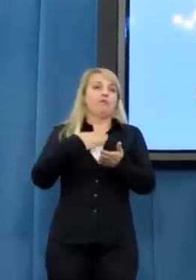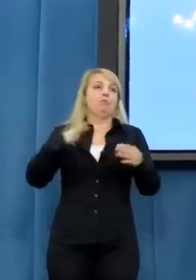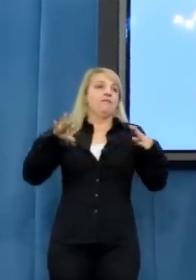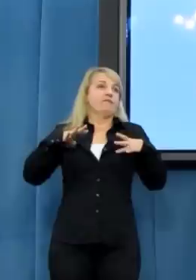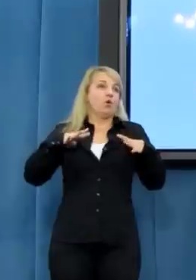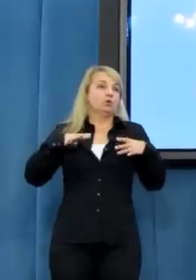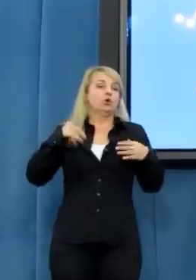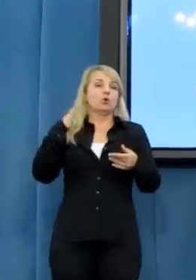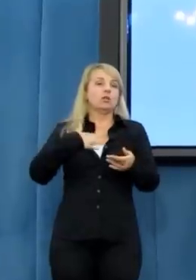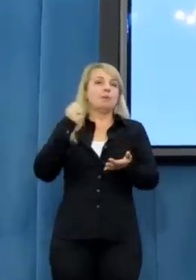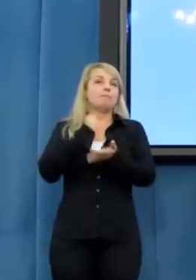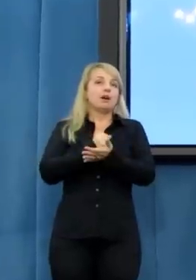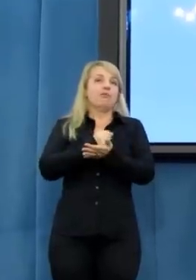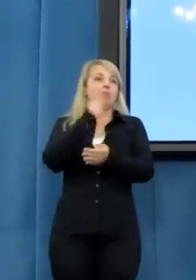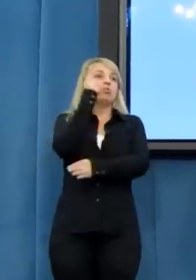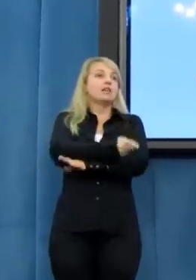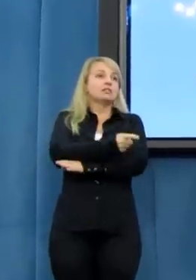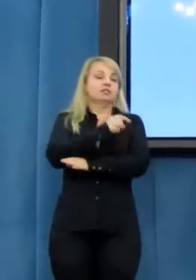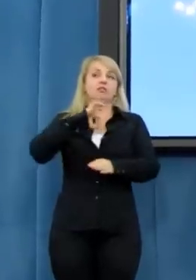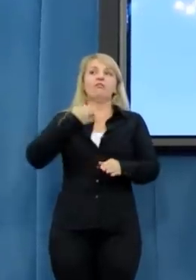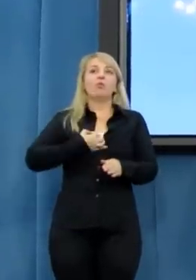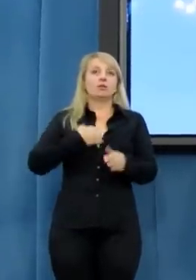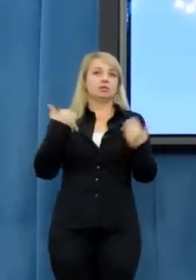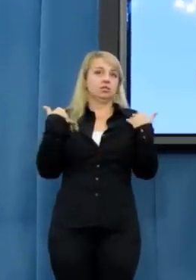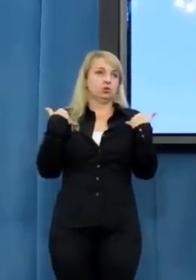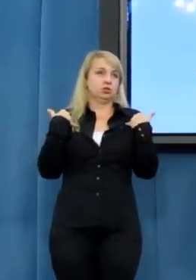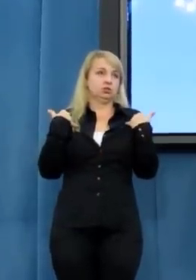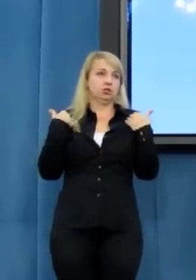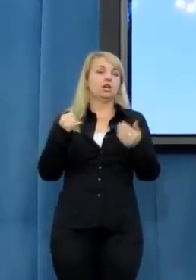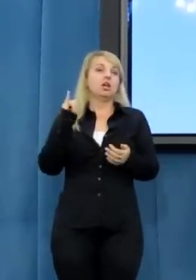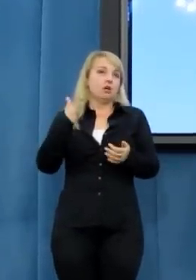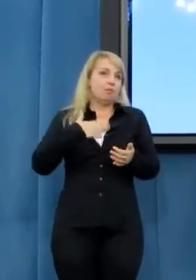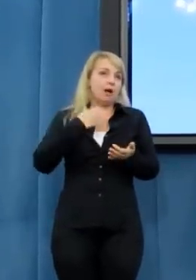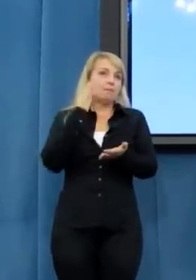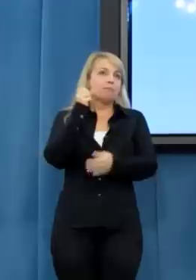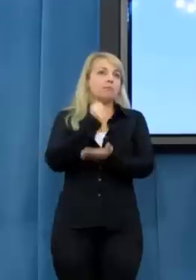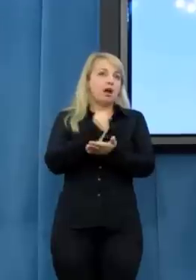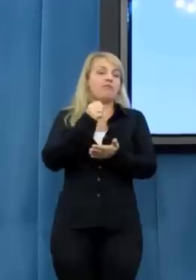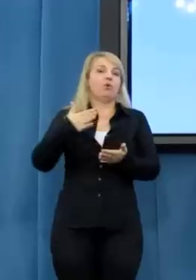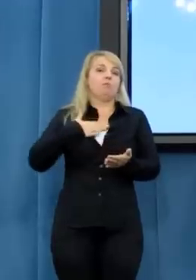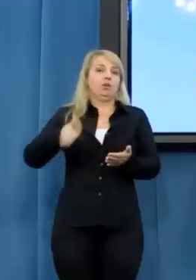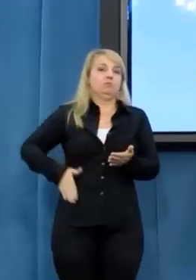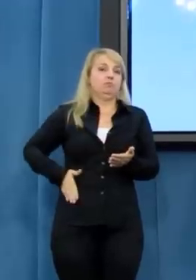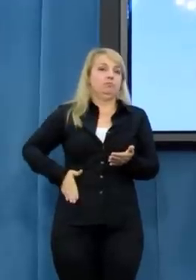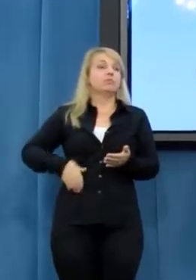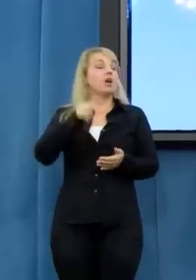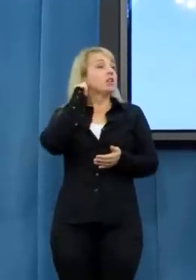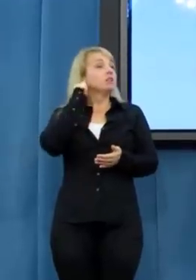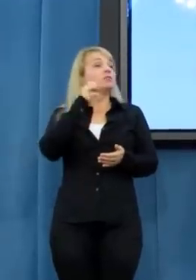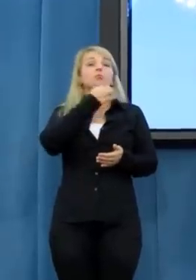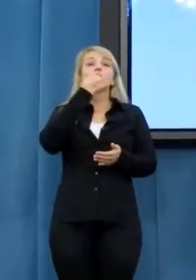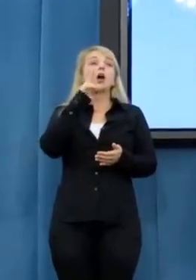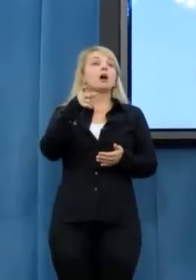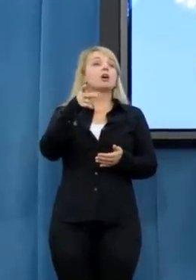decydowania o swoim życiu. I Kora w tym przypadku